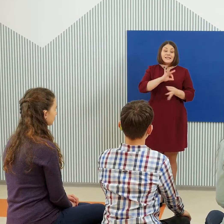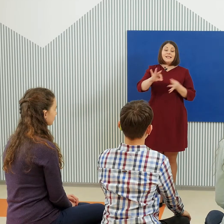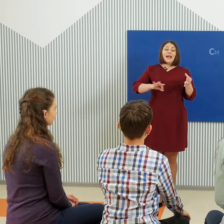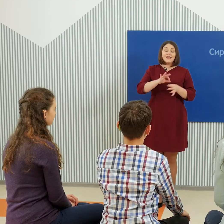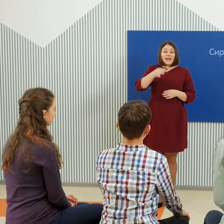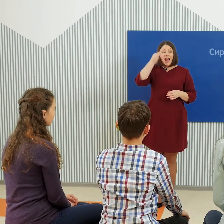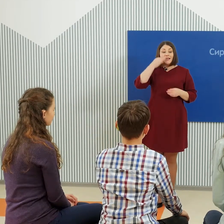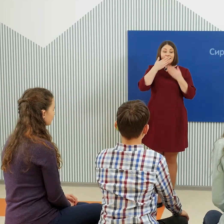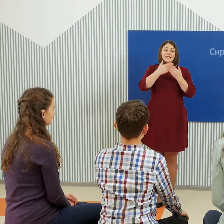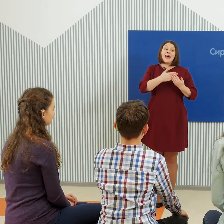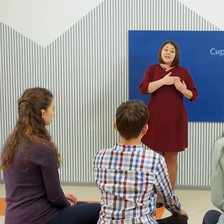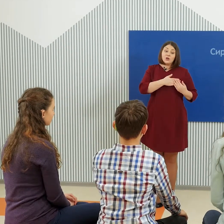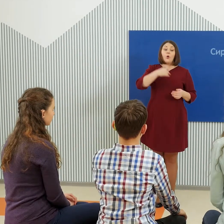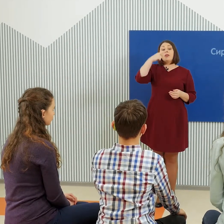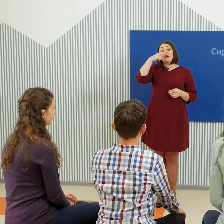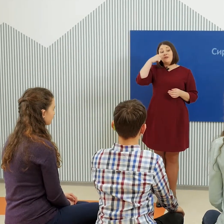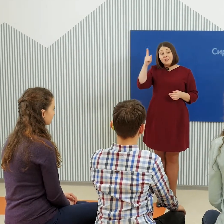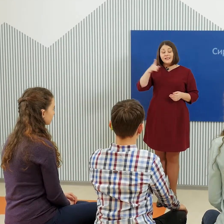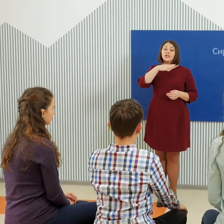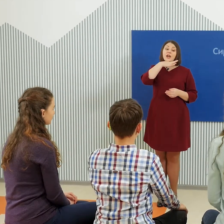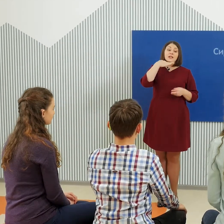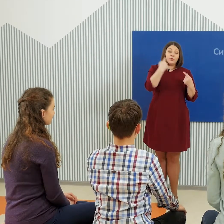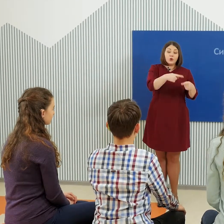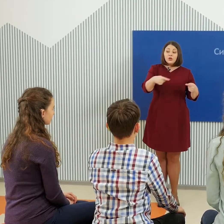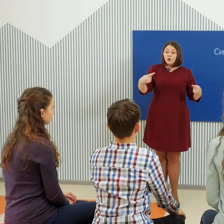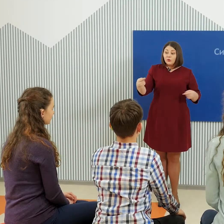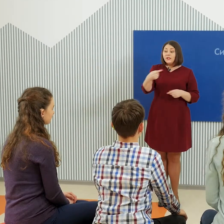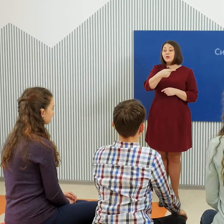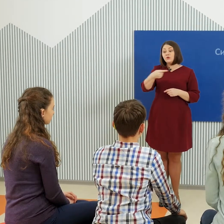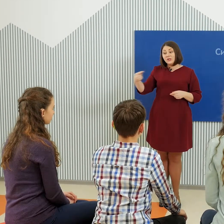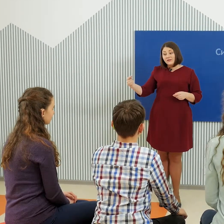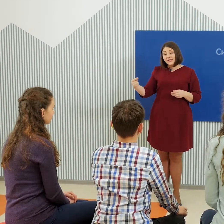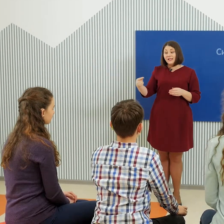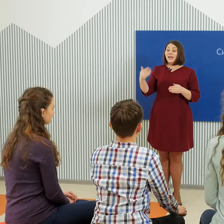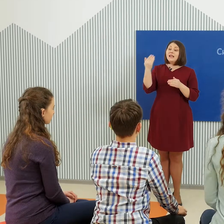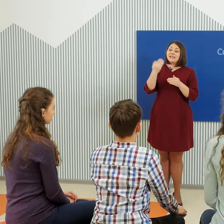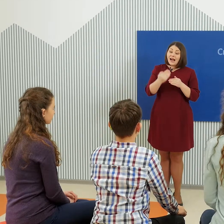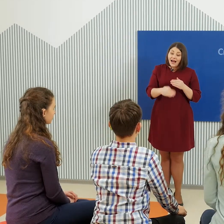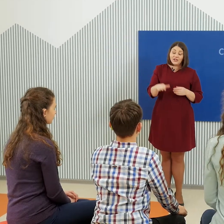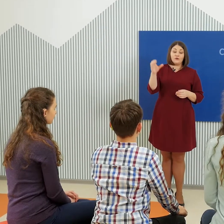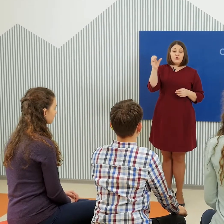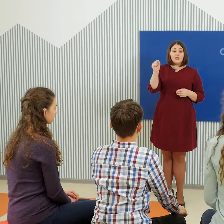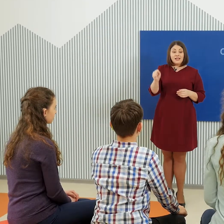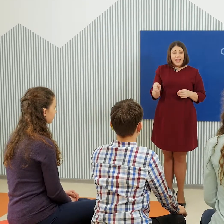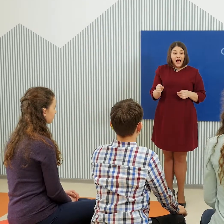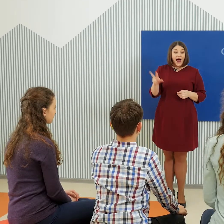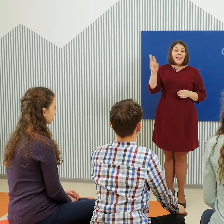Сирота, сластёна, выскочка и многие другие существительные, заканчивающиеся на «а»,